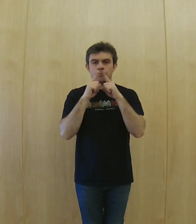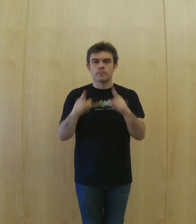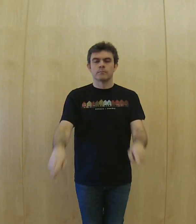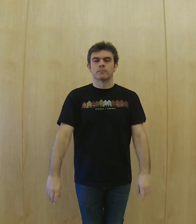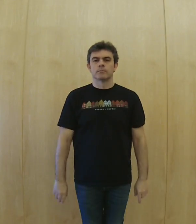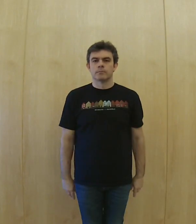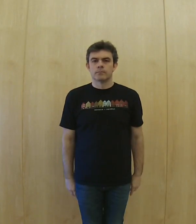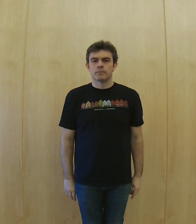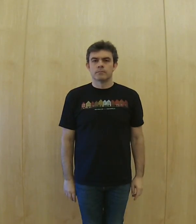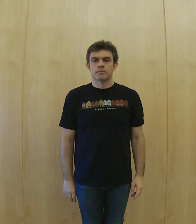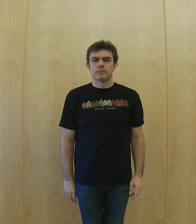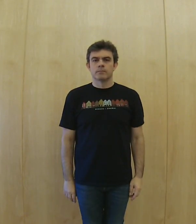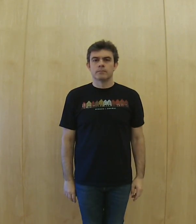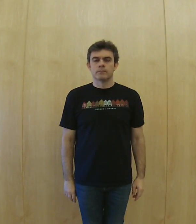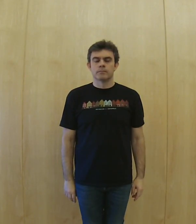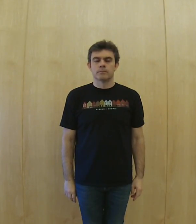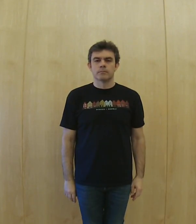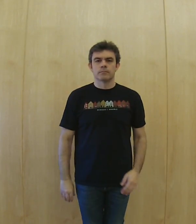reír exageradamente,